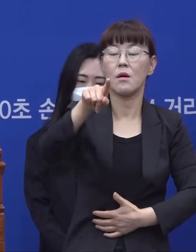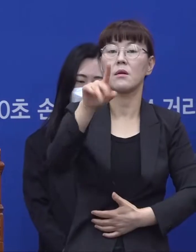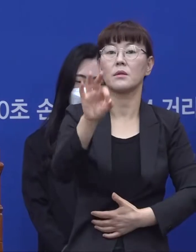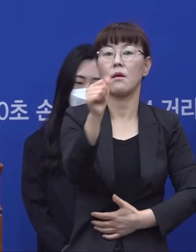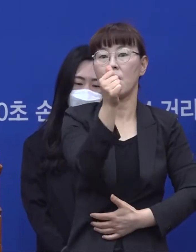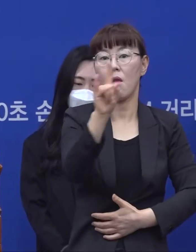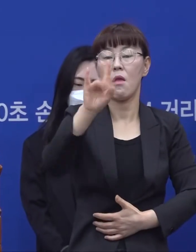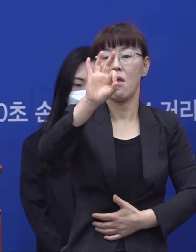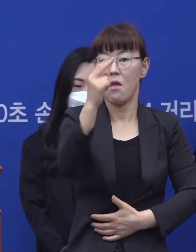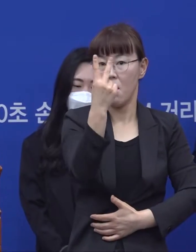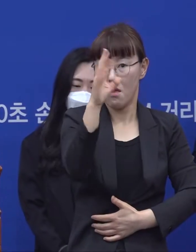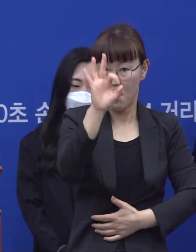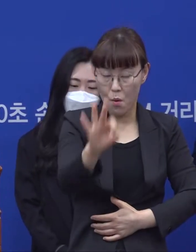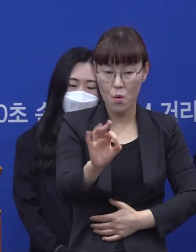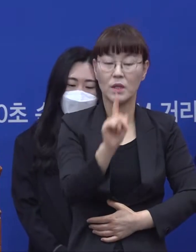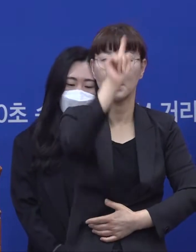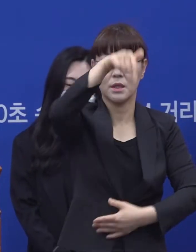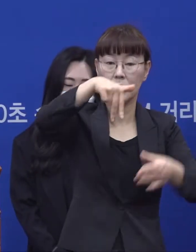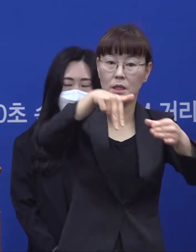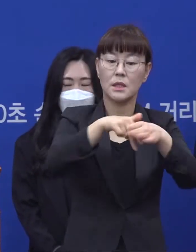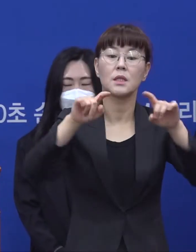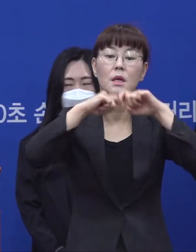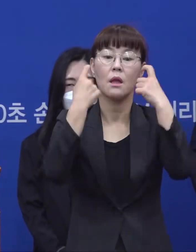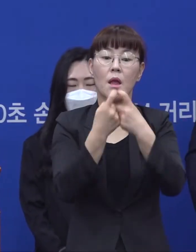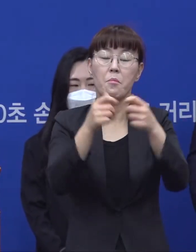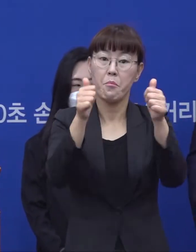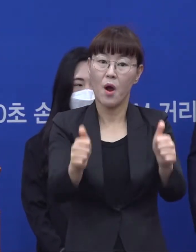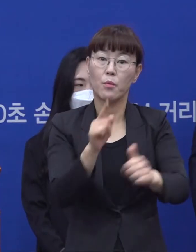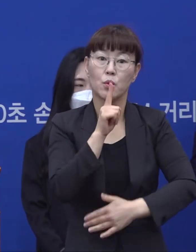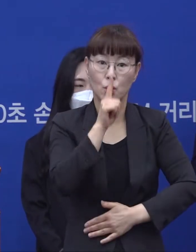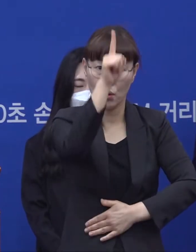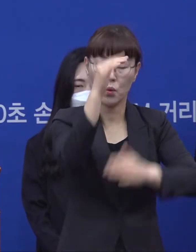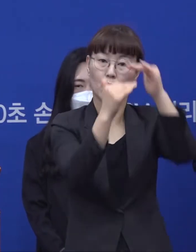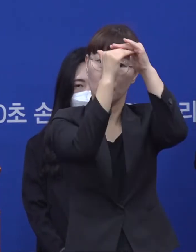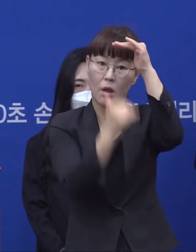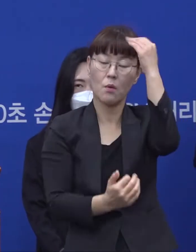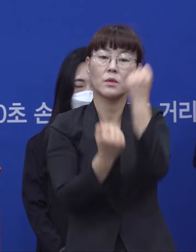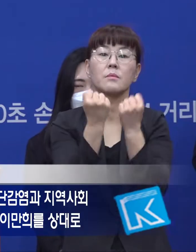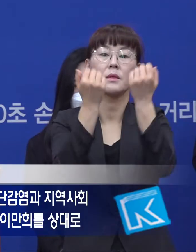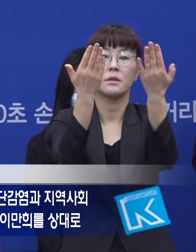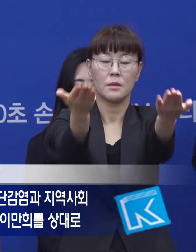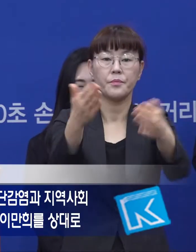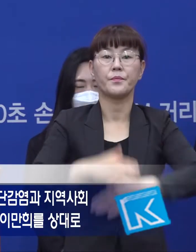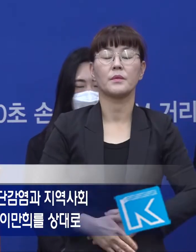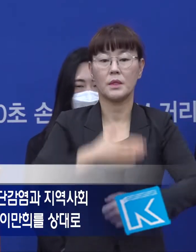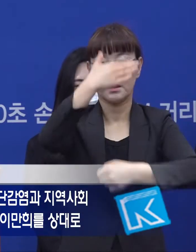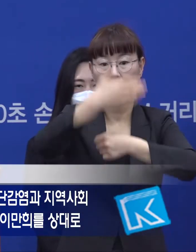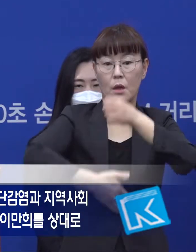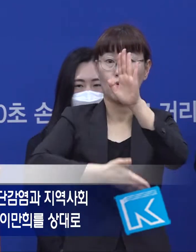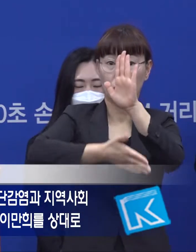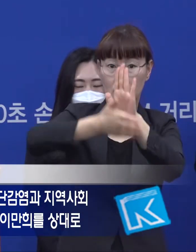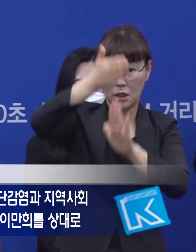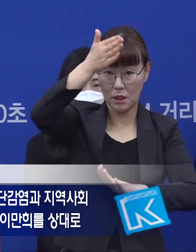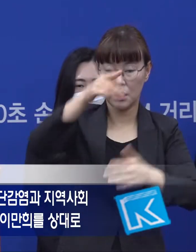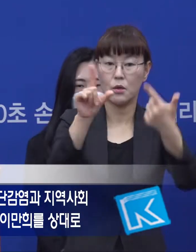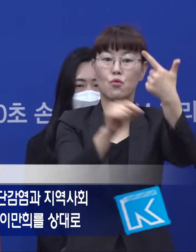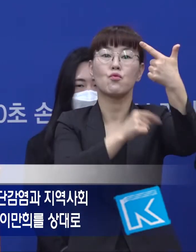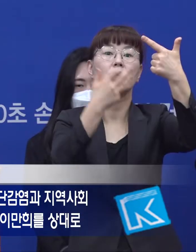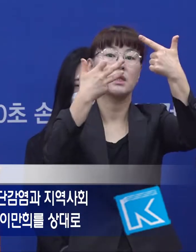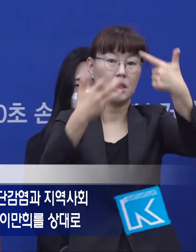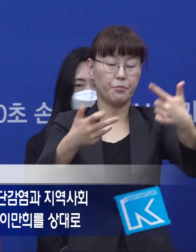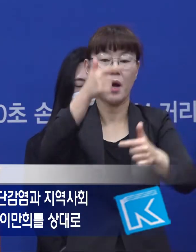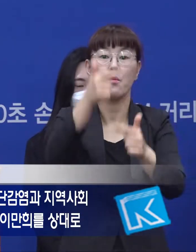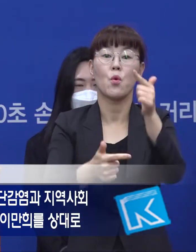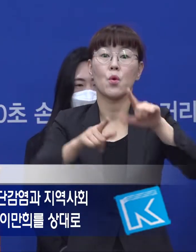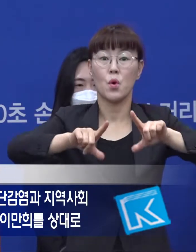신천지 상대 민사소송 제기 관련해서 말씀을 드리겠습니다. 대구광역시는 6월 18일